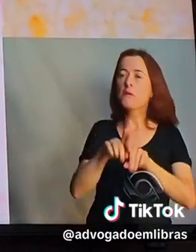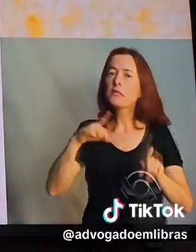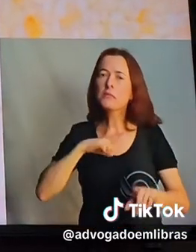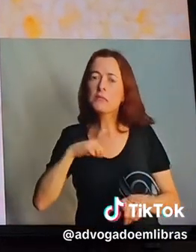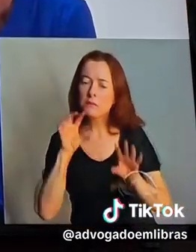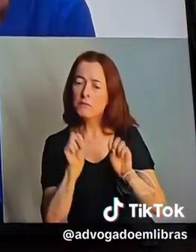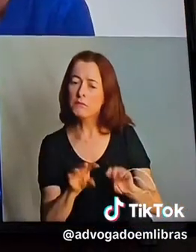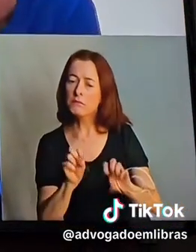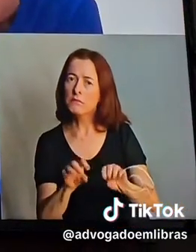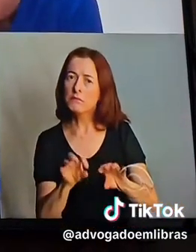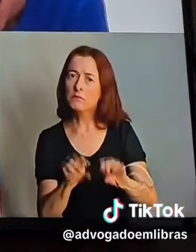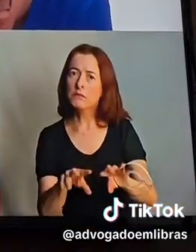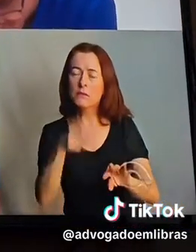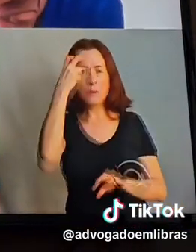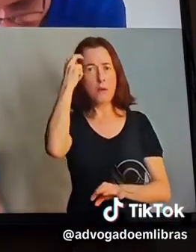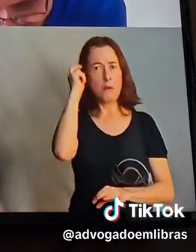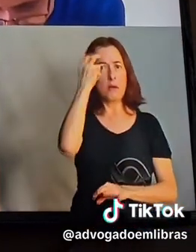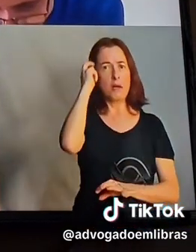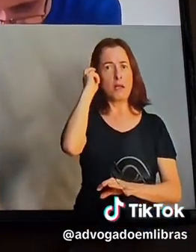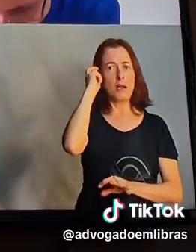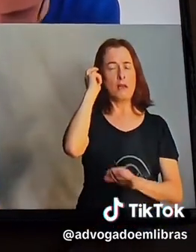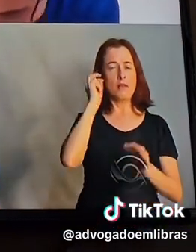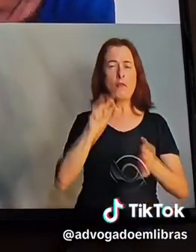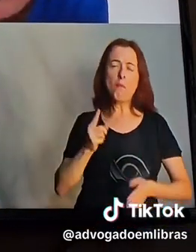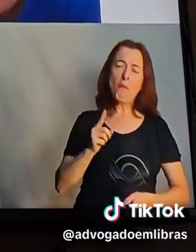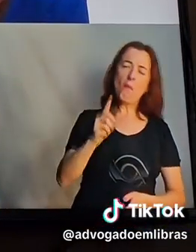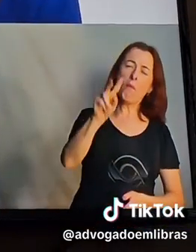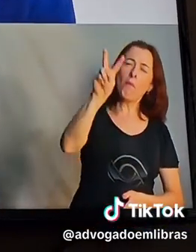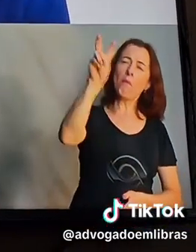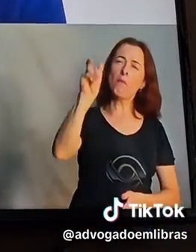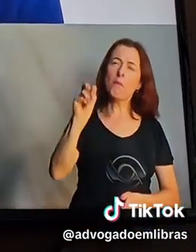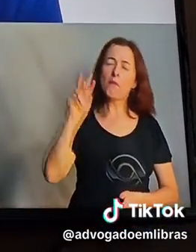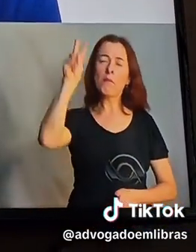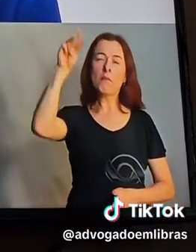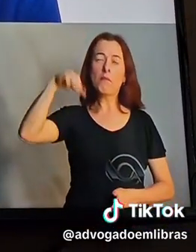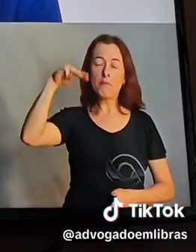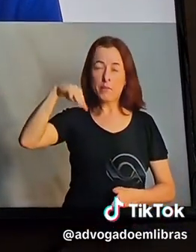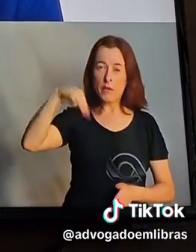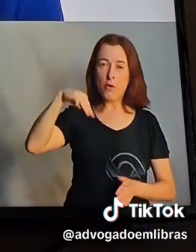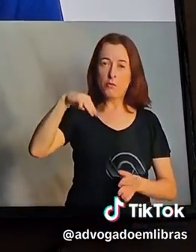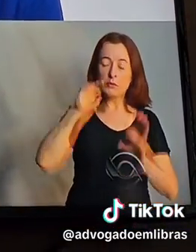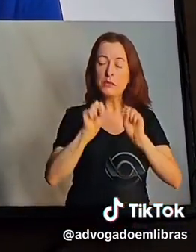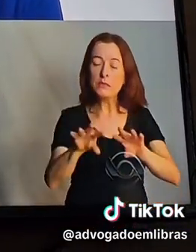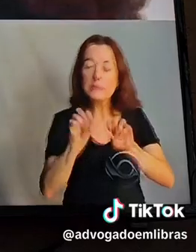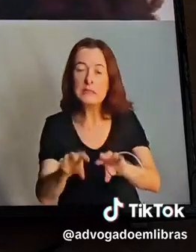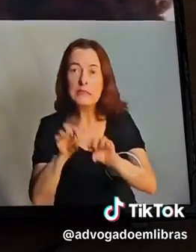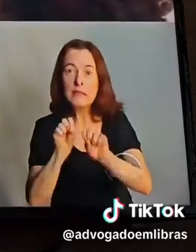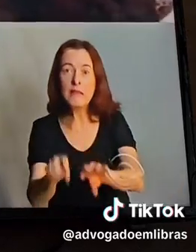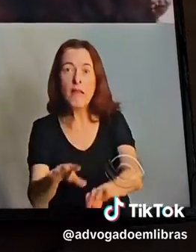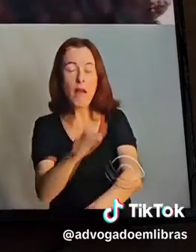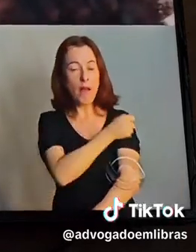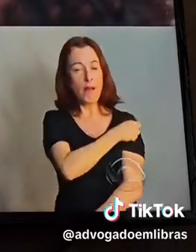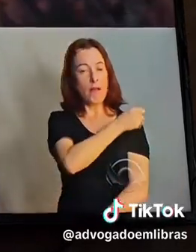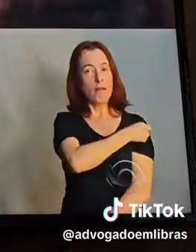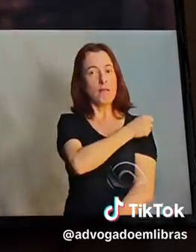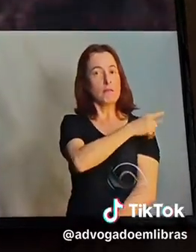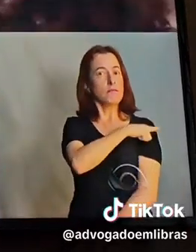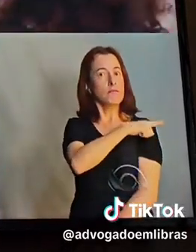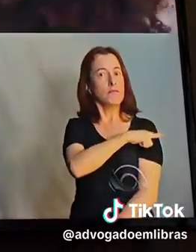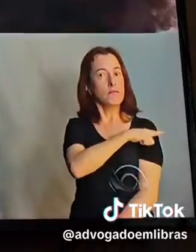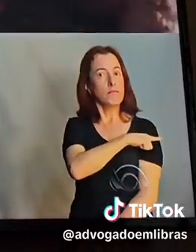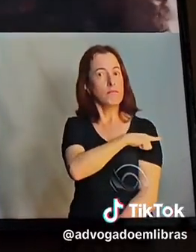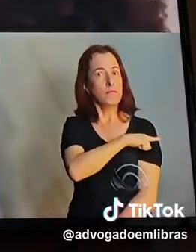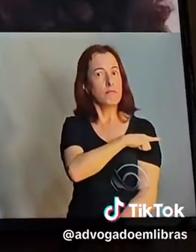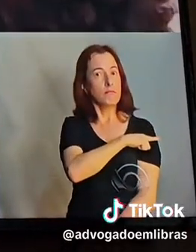quilômetros todos os dias para ensinar alunos do primeiro ano. Ela aprende faxinal do curso para Santa Maria e é estagiária do